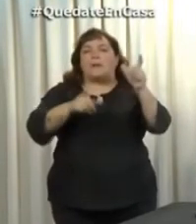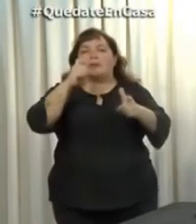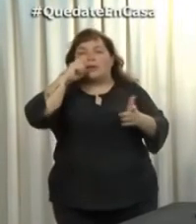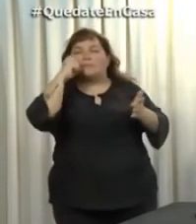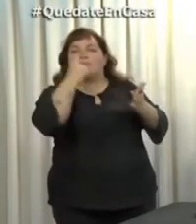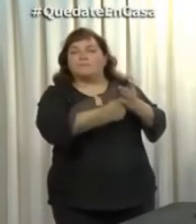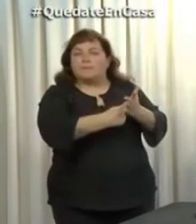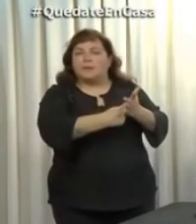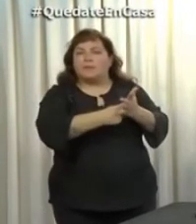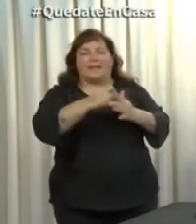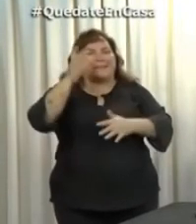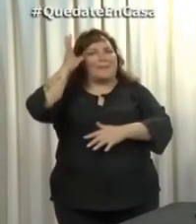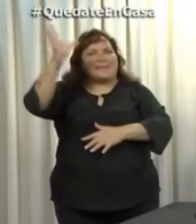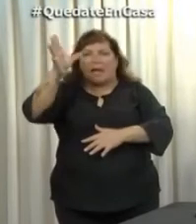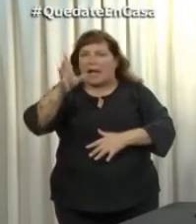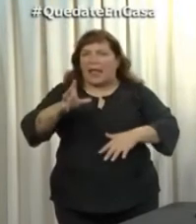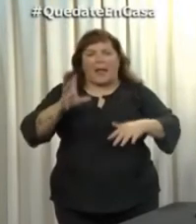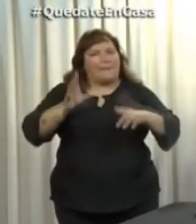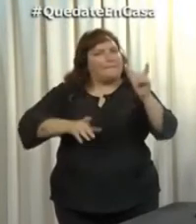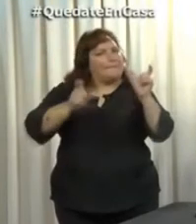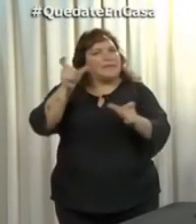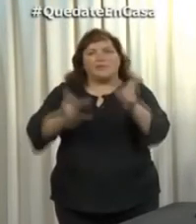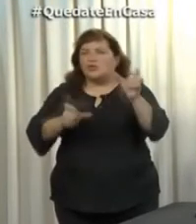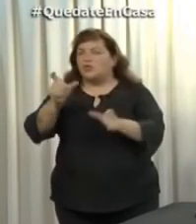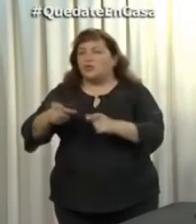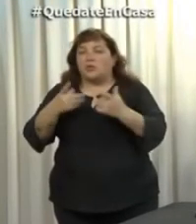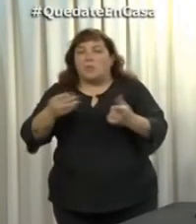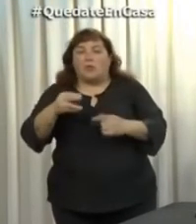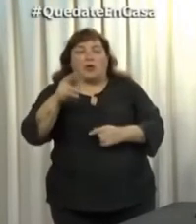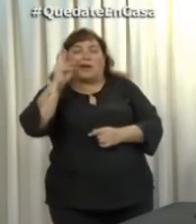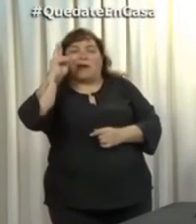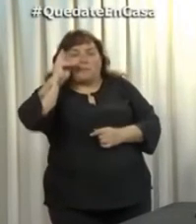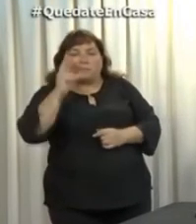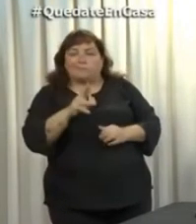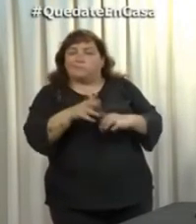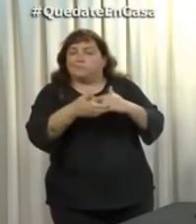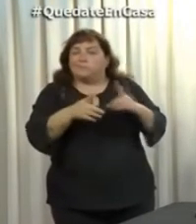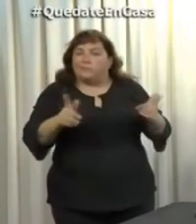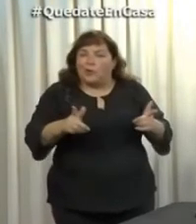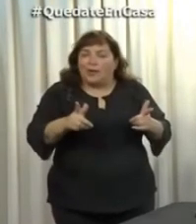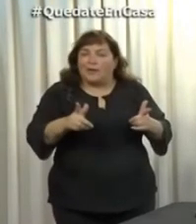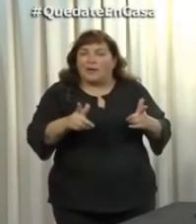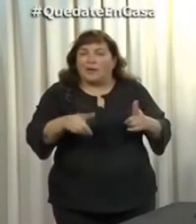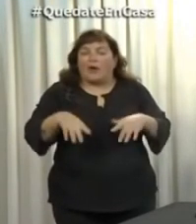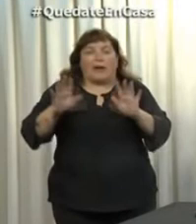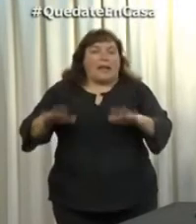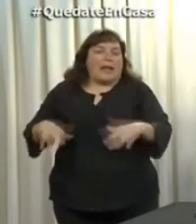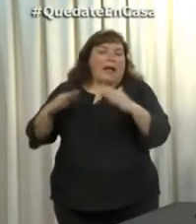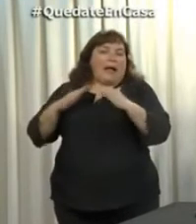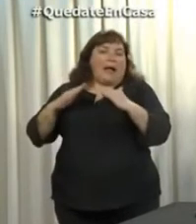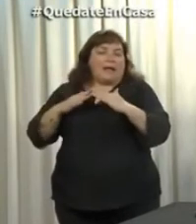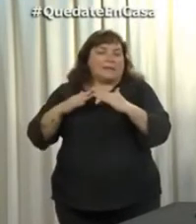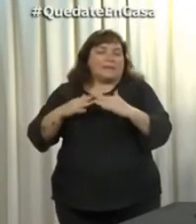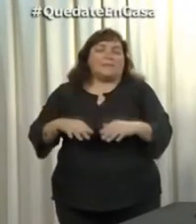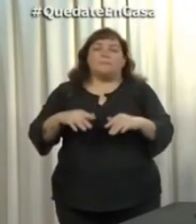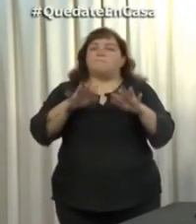una provincia y esto es a raíz de que no estamos cumpliendo con lo que corresponde. Hay un promedio